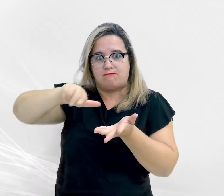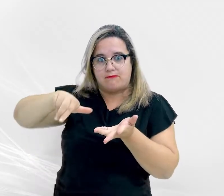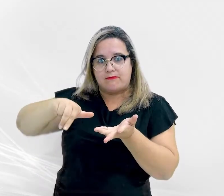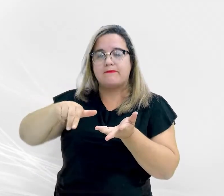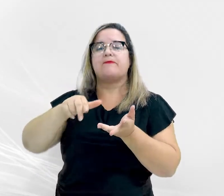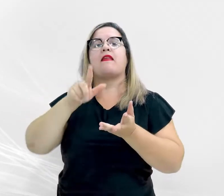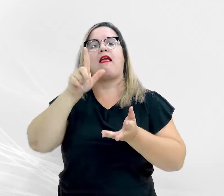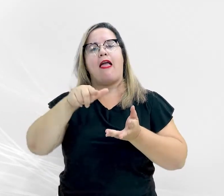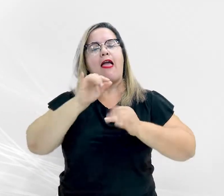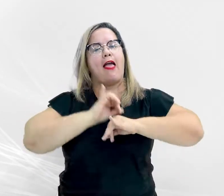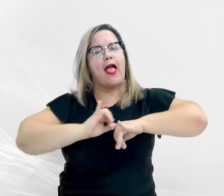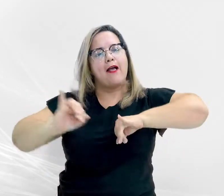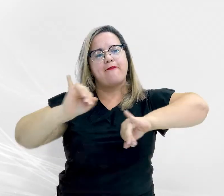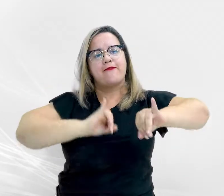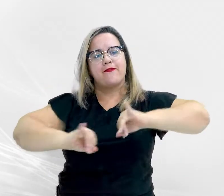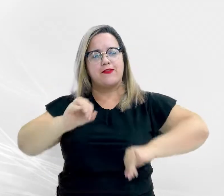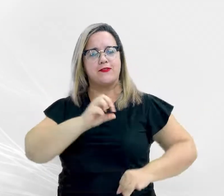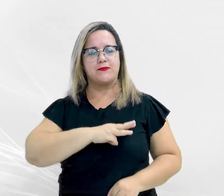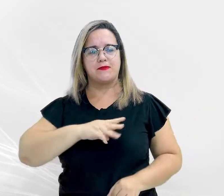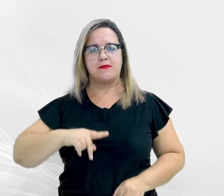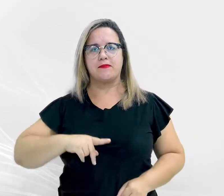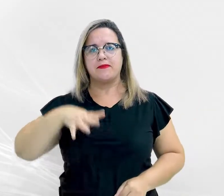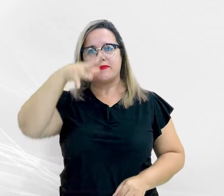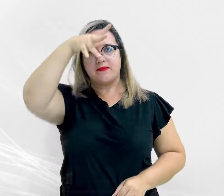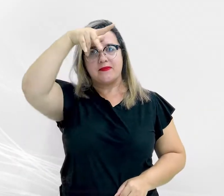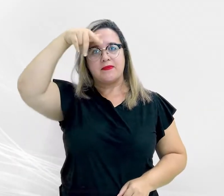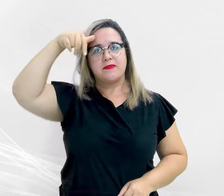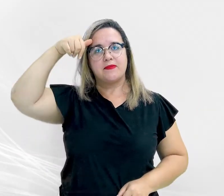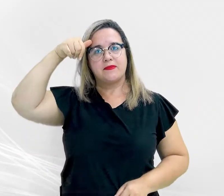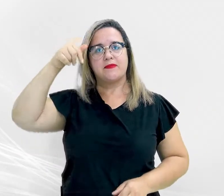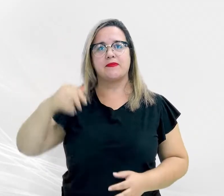Esse foi um conteúdo do Ministério Público do Estado de Mato Grosso.